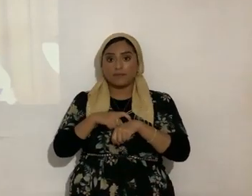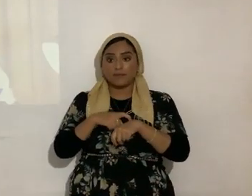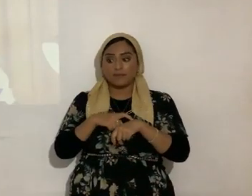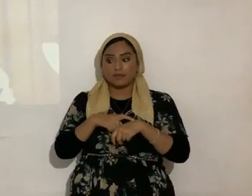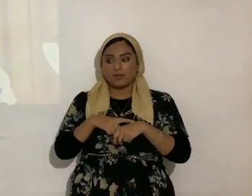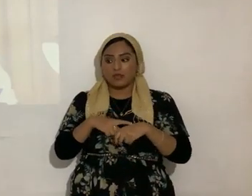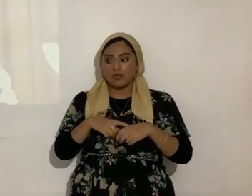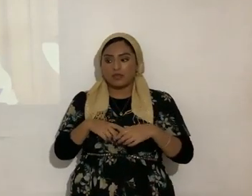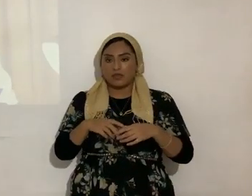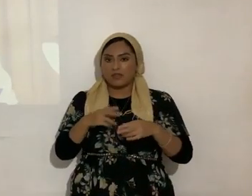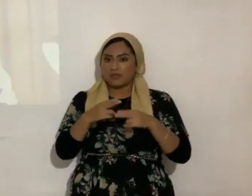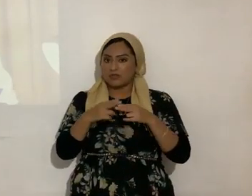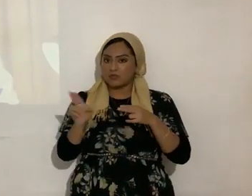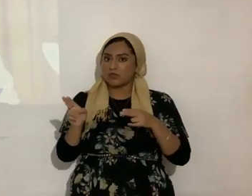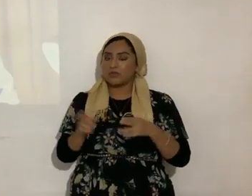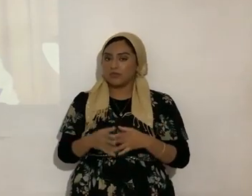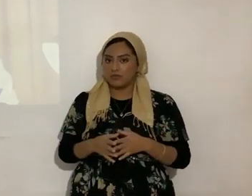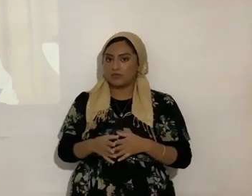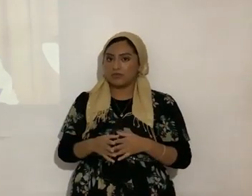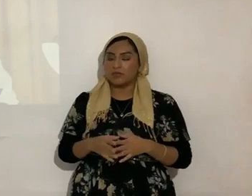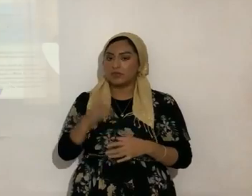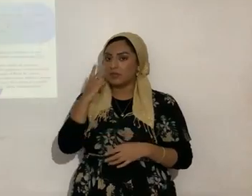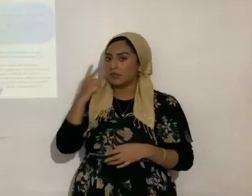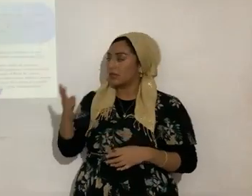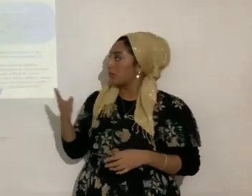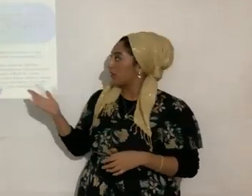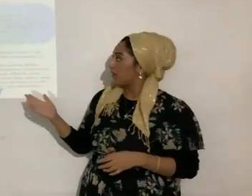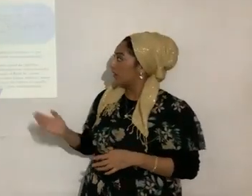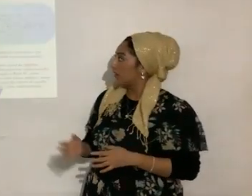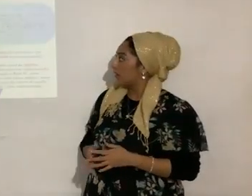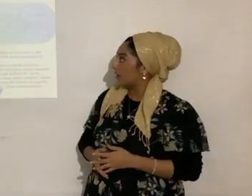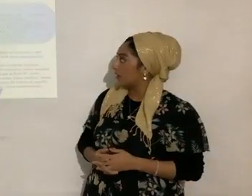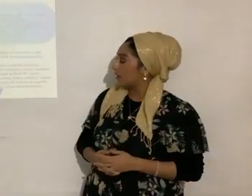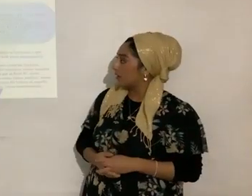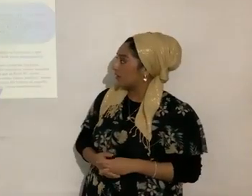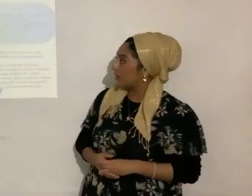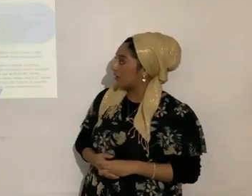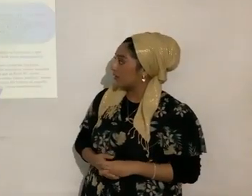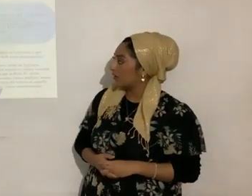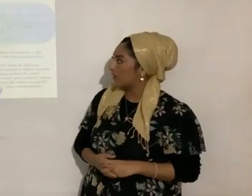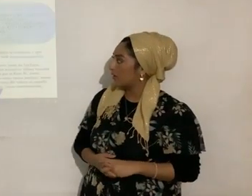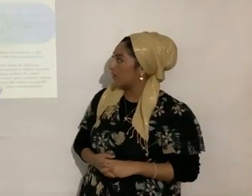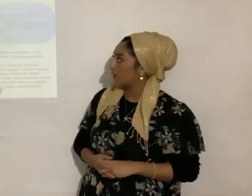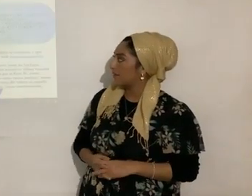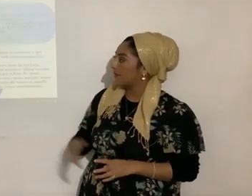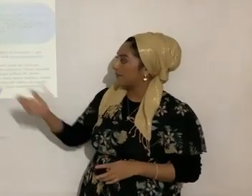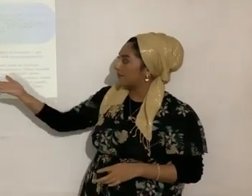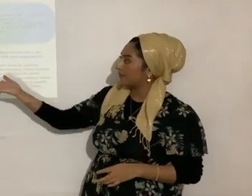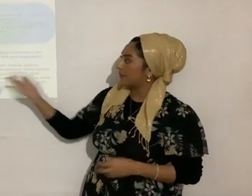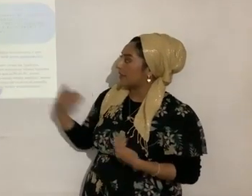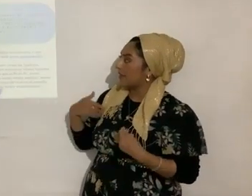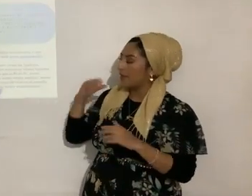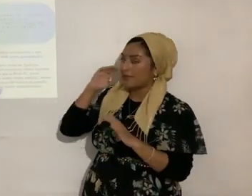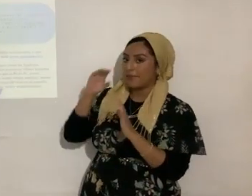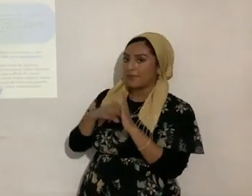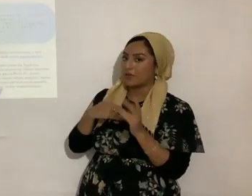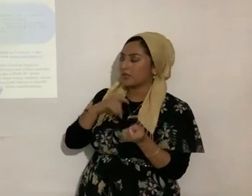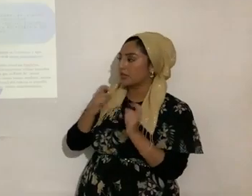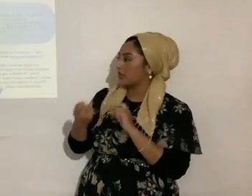es muy corto. Vamos a verla, para que la vean ustedes, miren, tiene la presentación, me voy a cambiar aquí de lentes